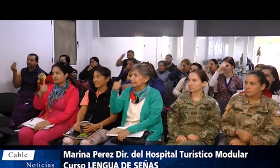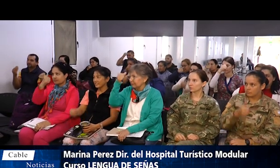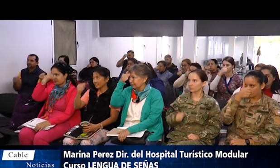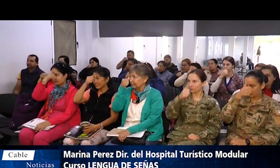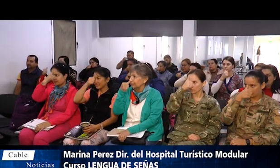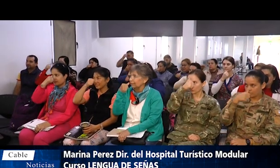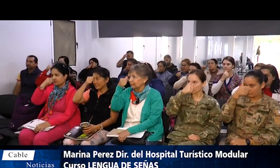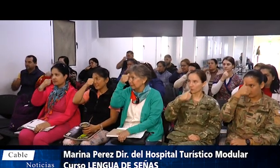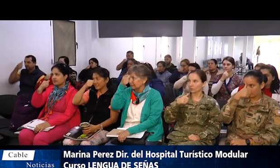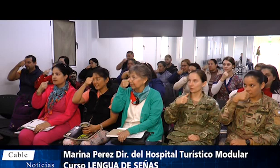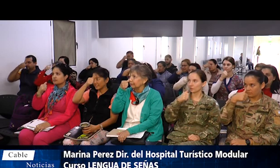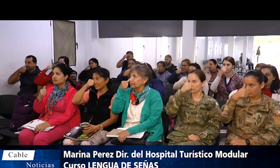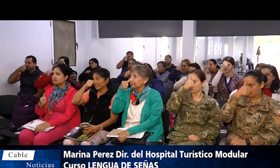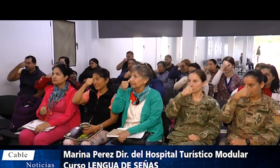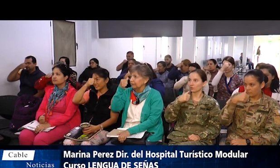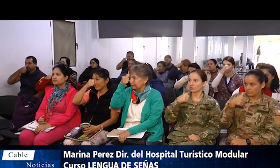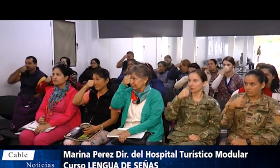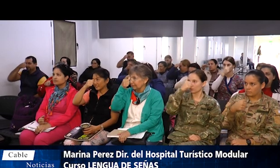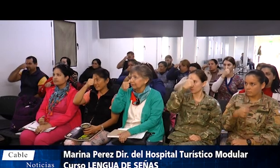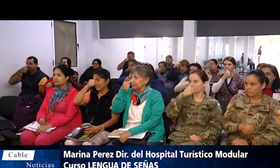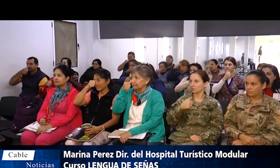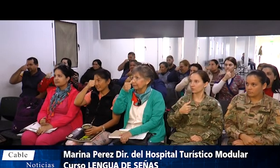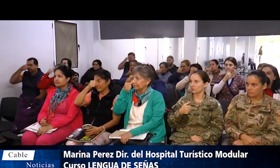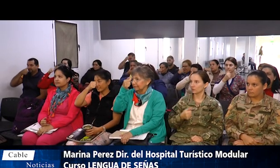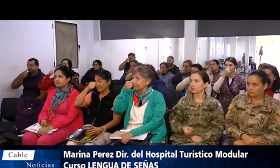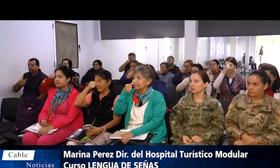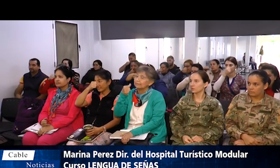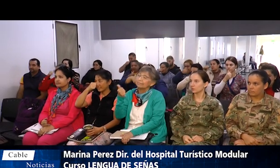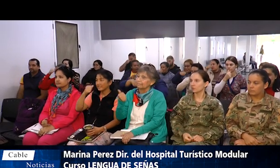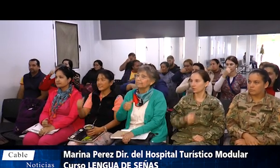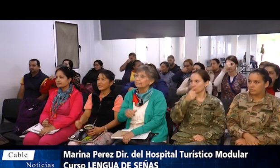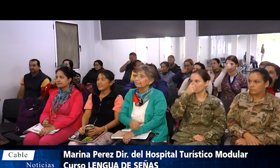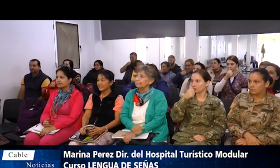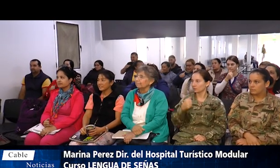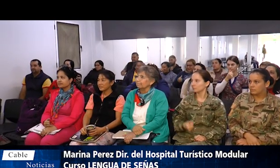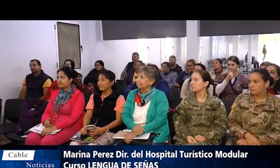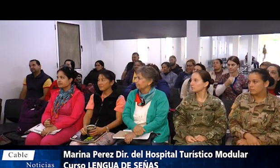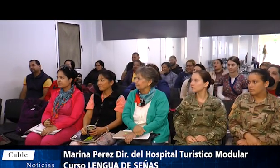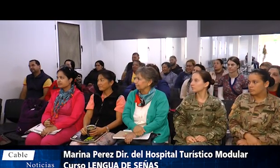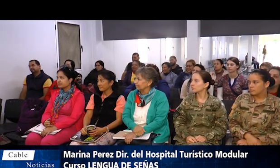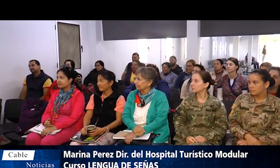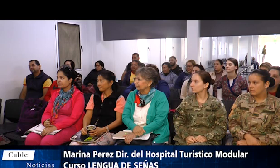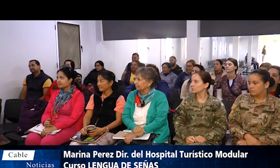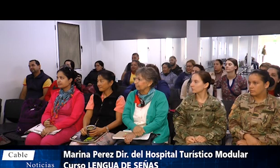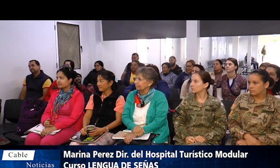etapa también es la parte de salud, ¿sí? Cómo nosotros, los médicos,